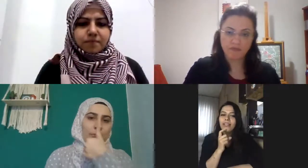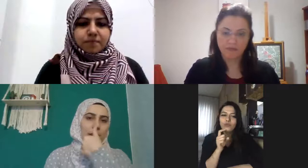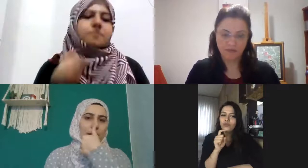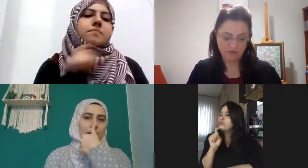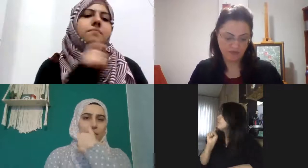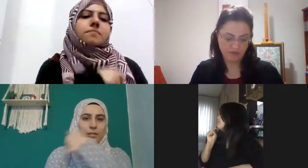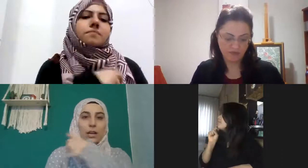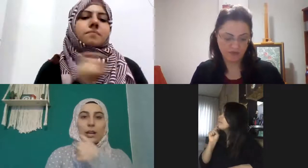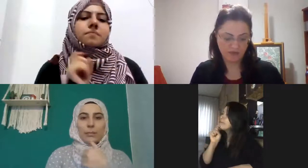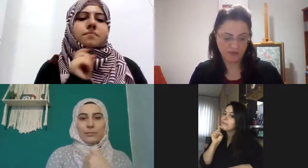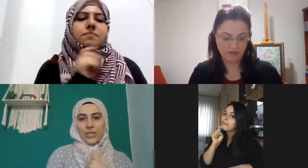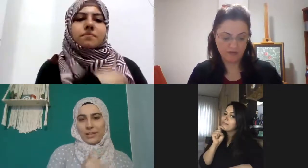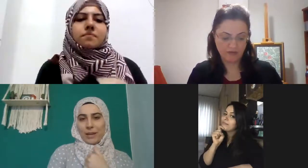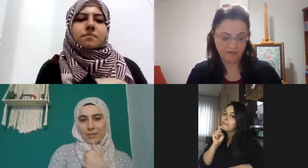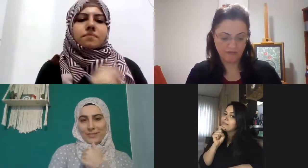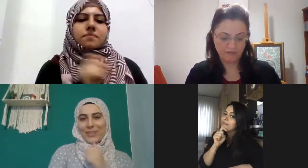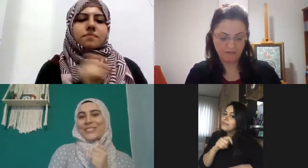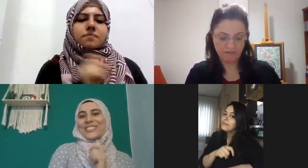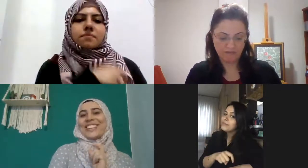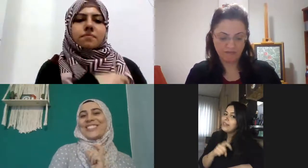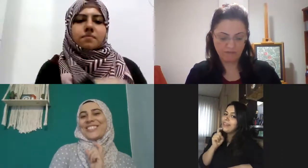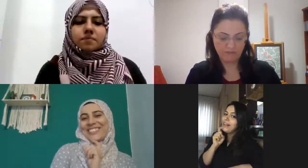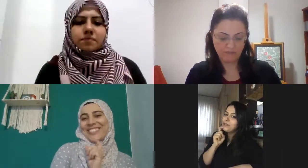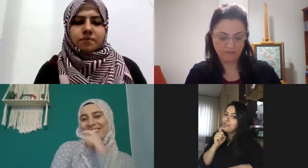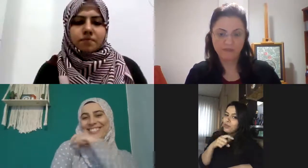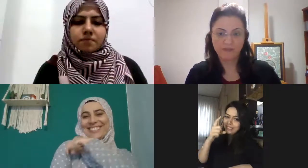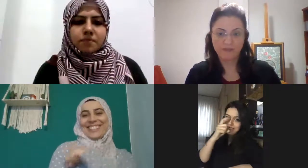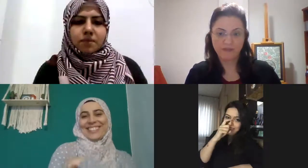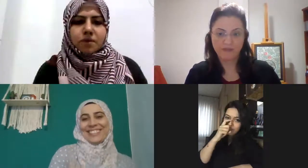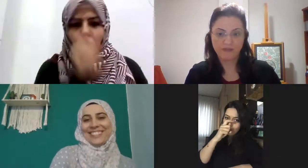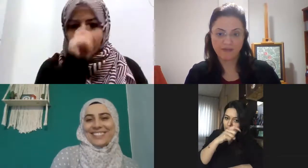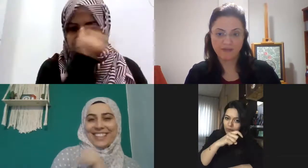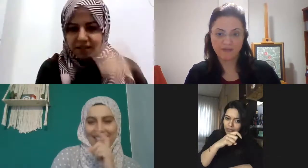amca aa çeneden miydi ben burundan düşürüyorum şöyle dayı şöyle burundan